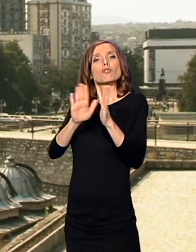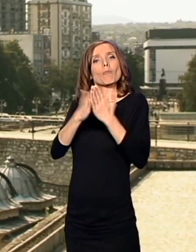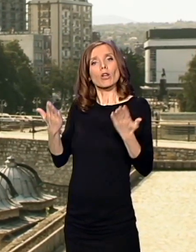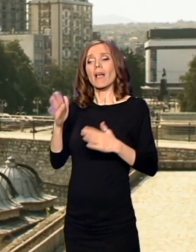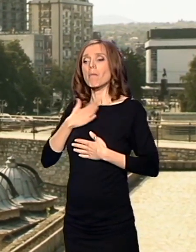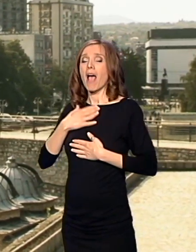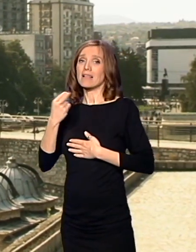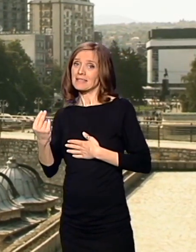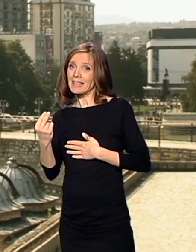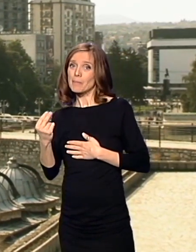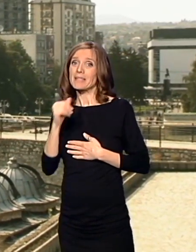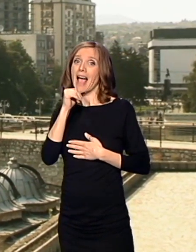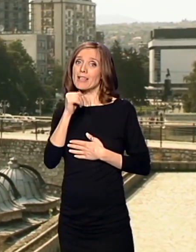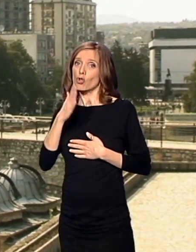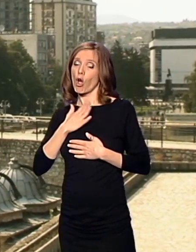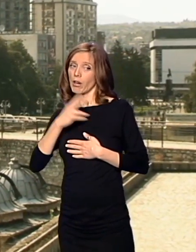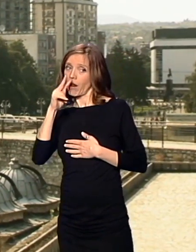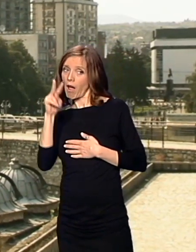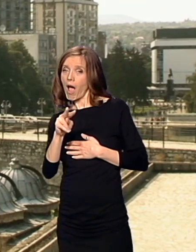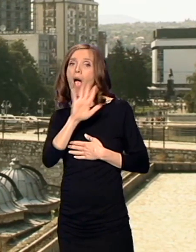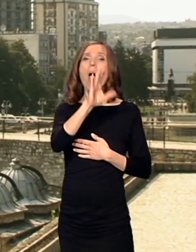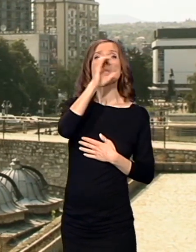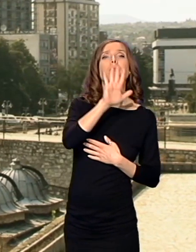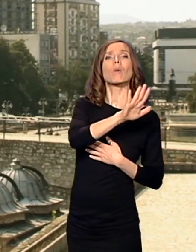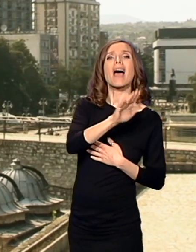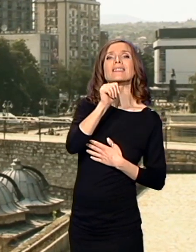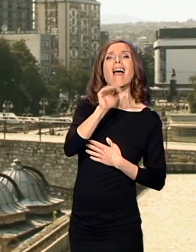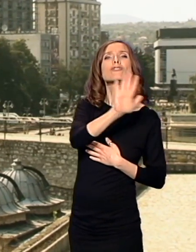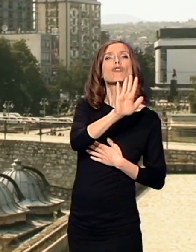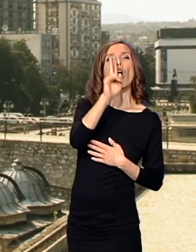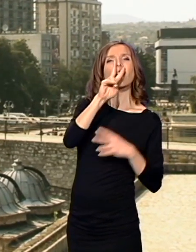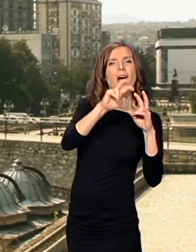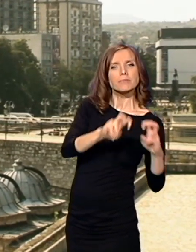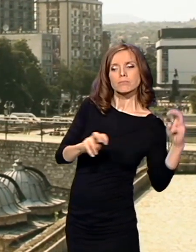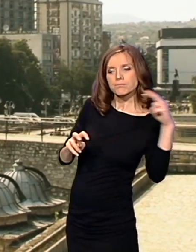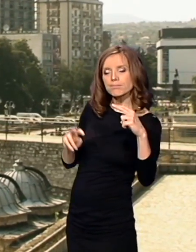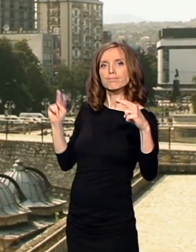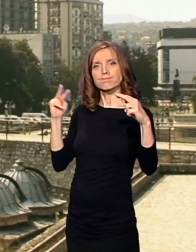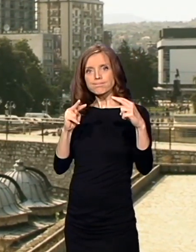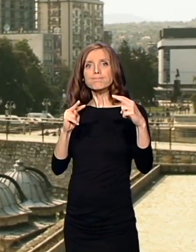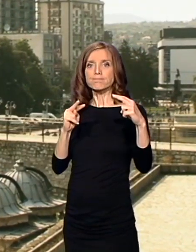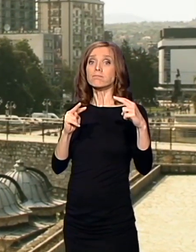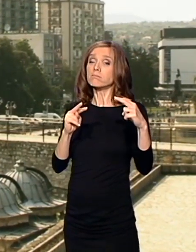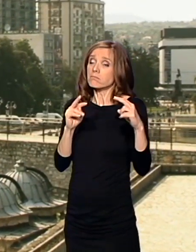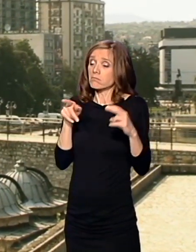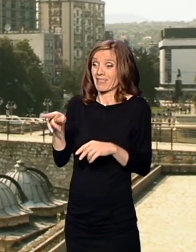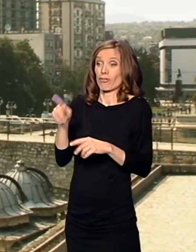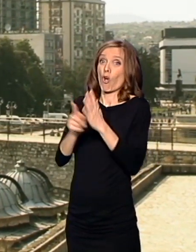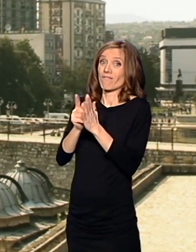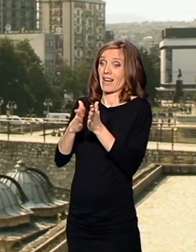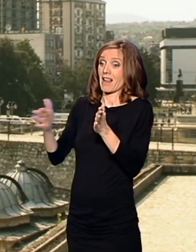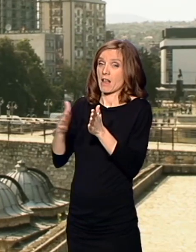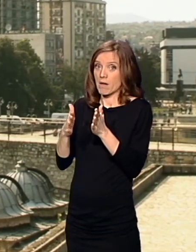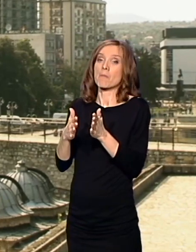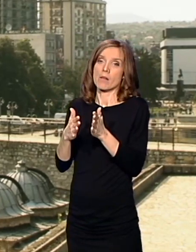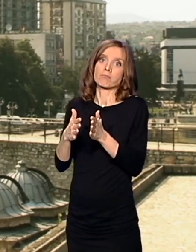srpska i bugarska istoriografija dala viđenje tog perioda koji je svakako interesantan, koji se sve